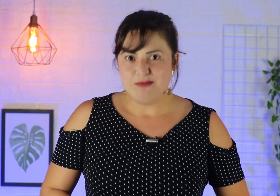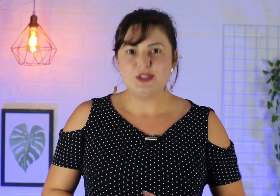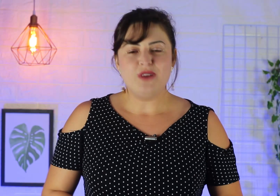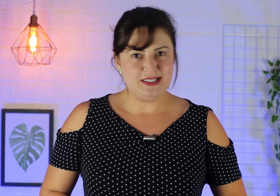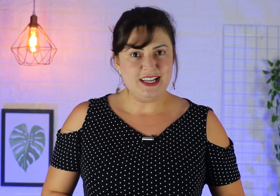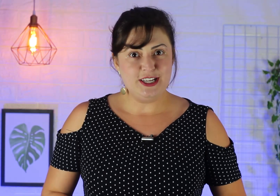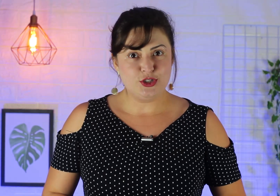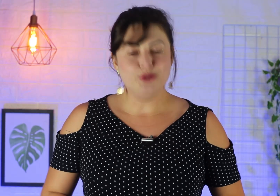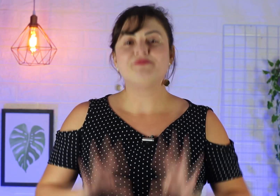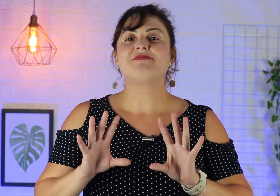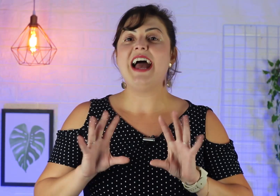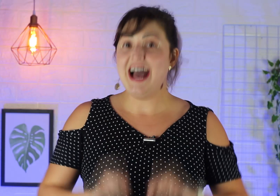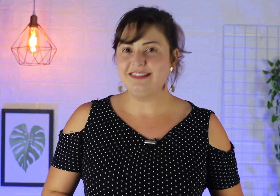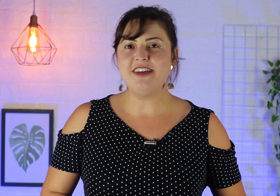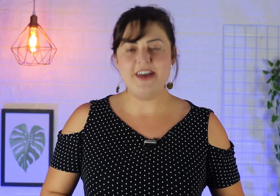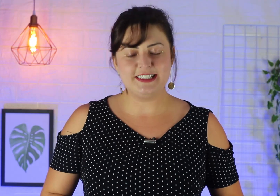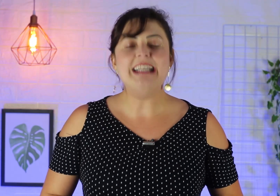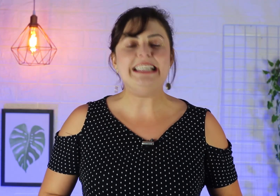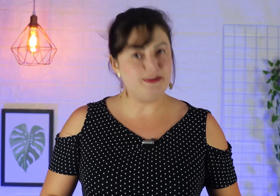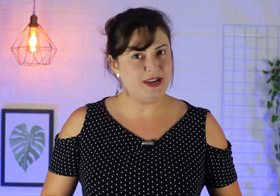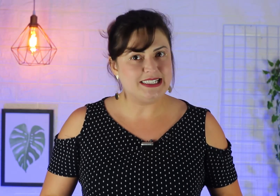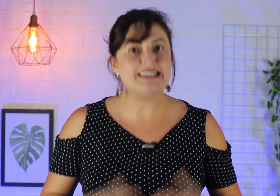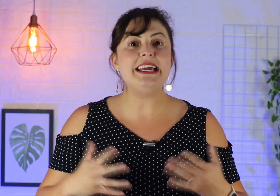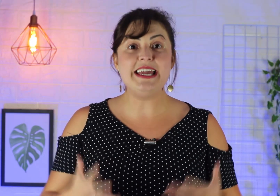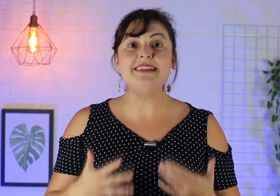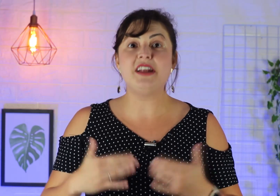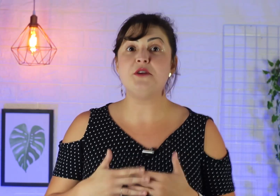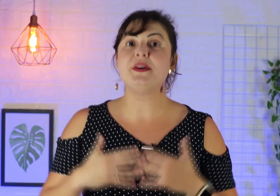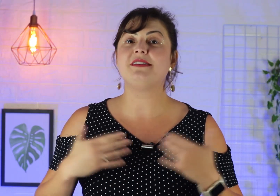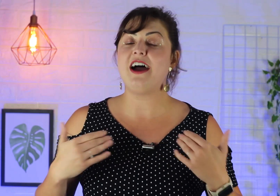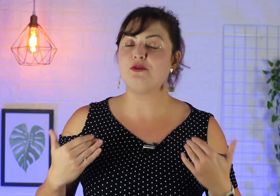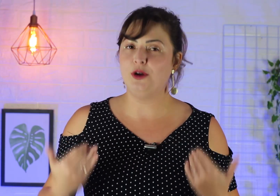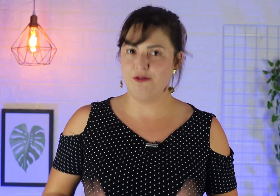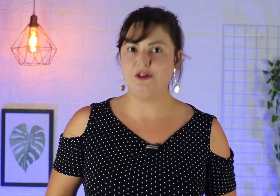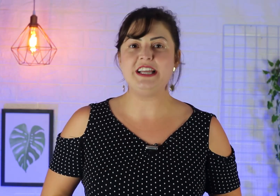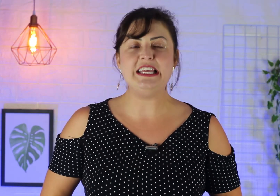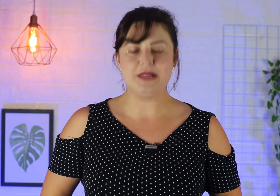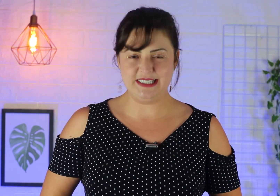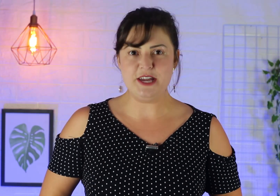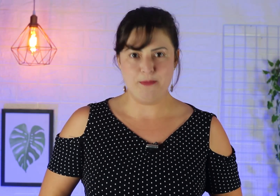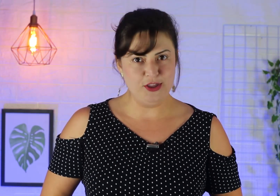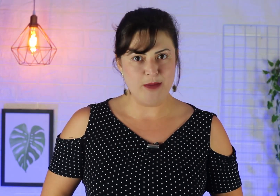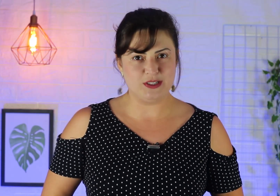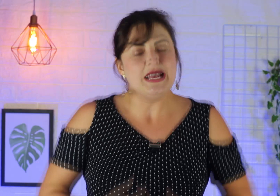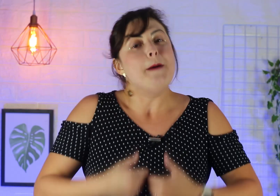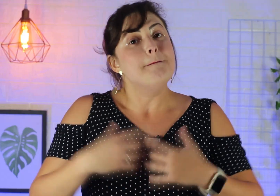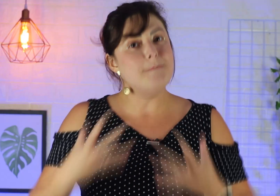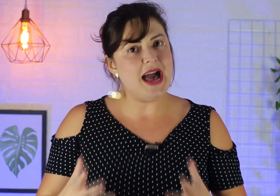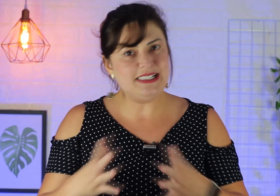fazer isso através da Libras, interpretar um louvor em Libras. Sim, podemos, mas